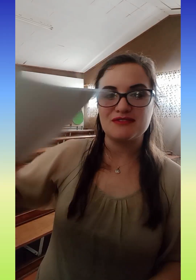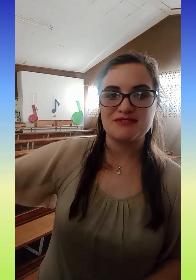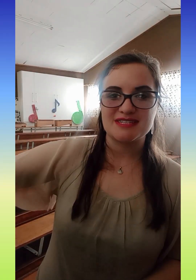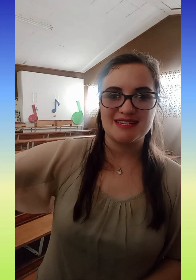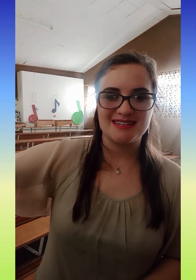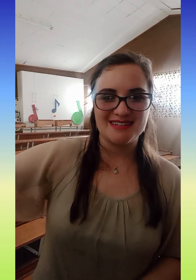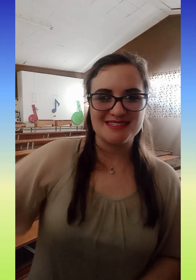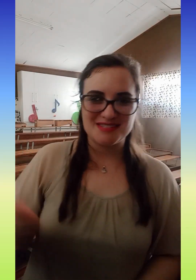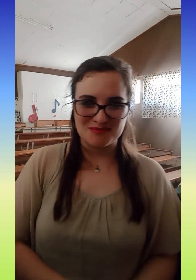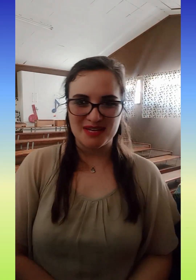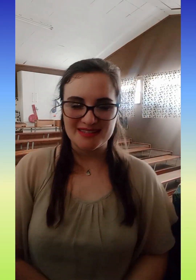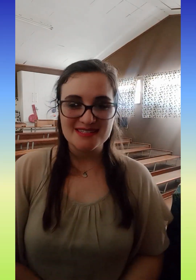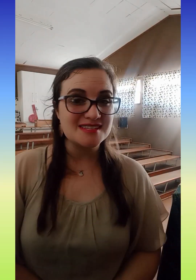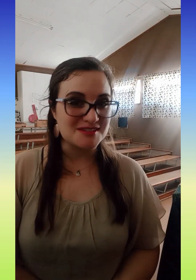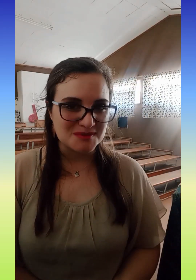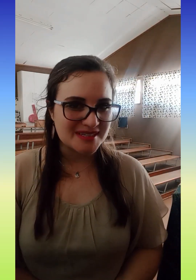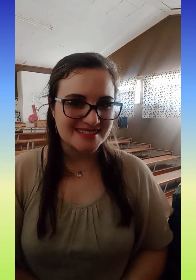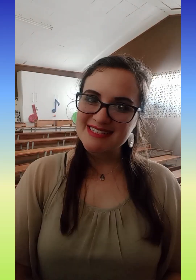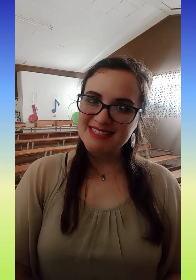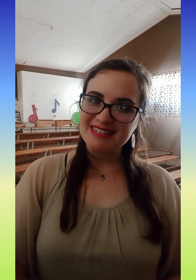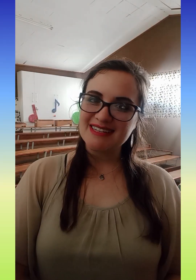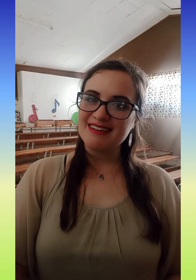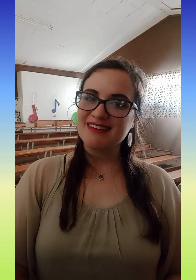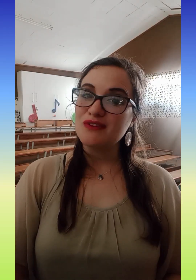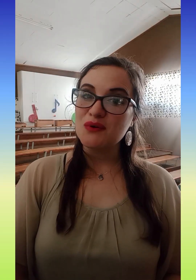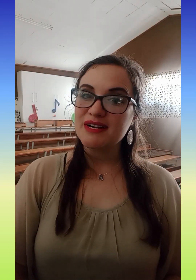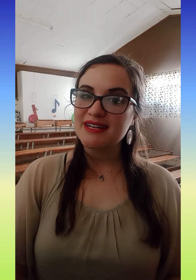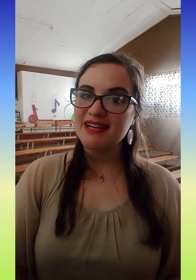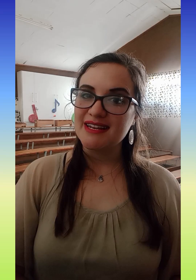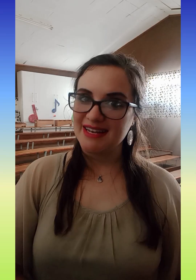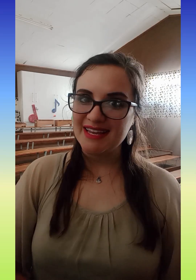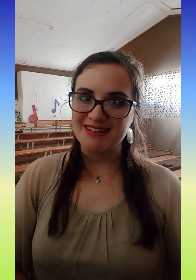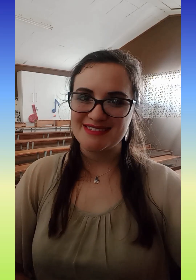verskillende instrumente se noote. Dit sien julle in die volgende les.